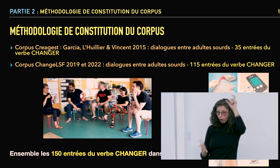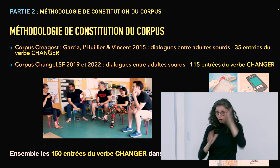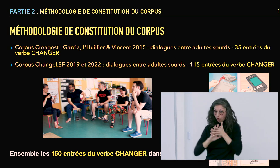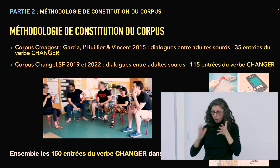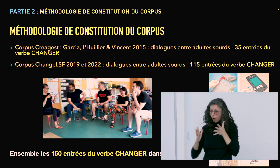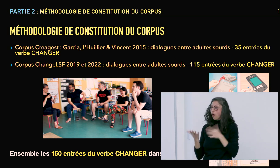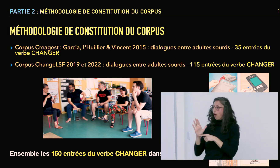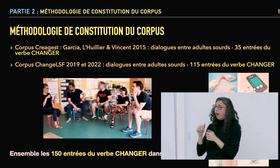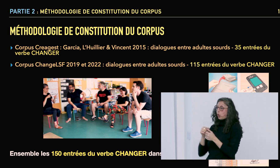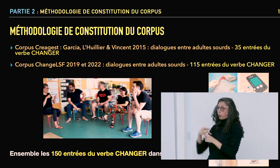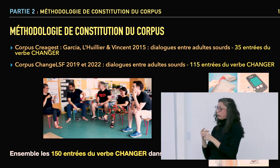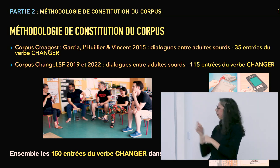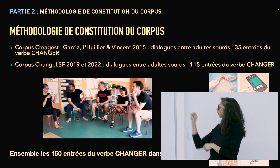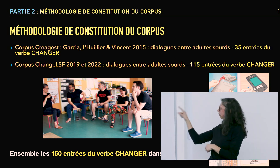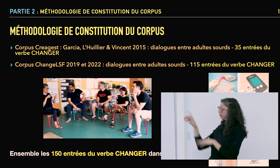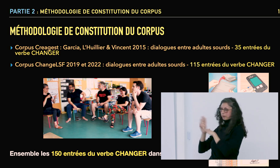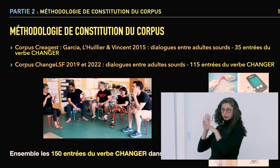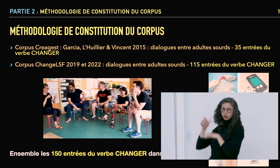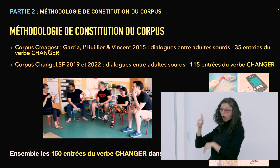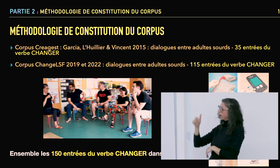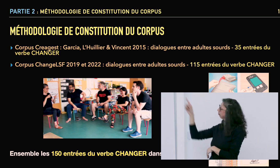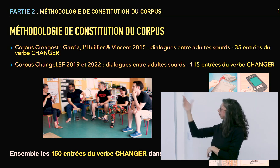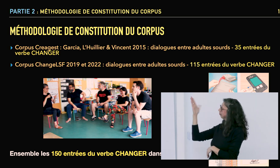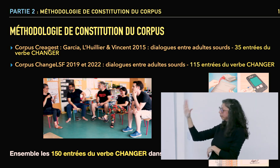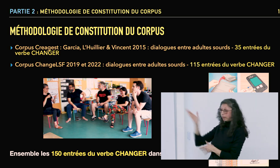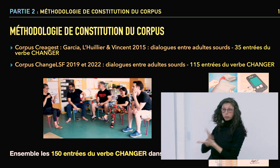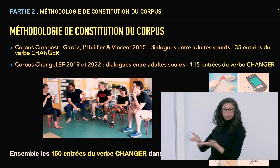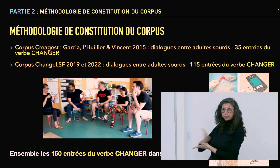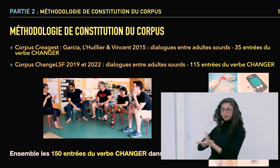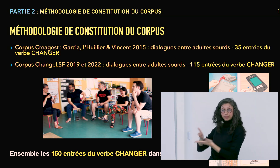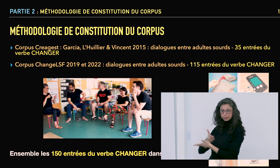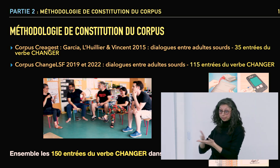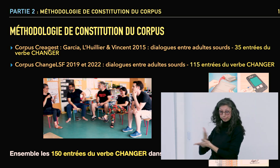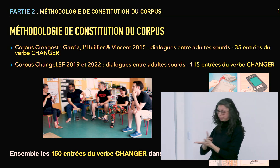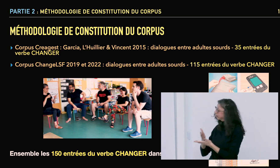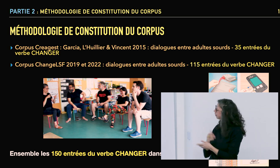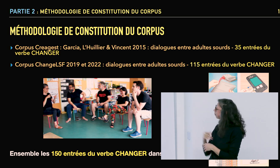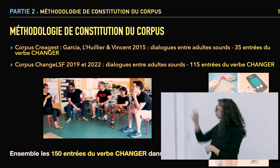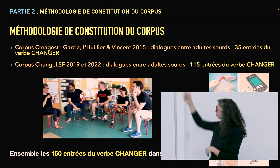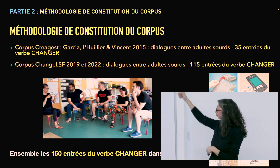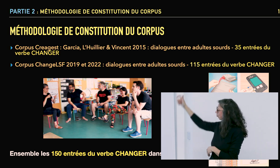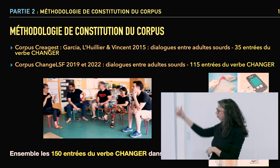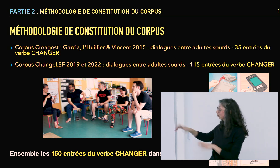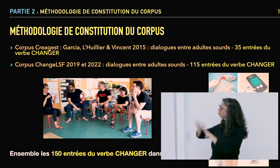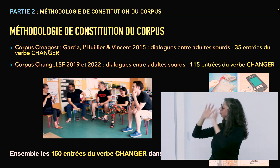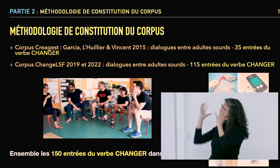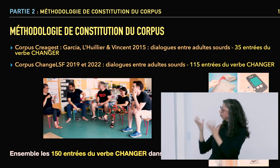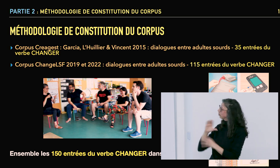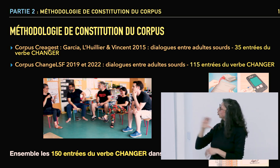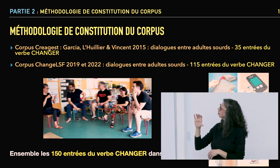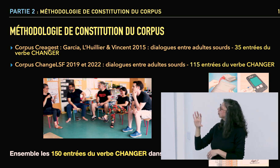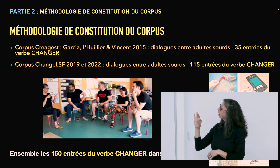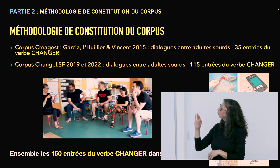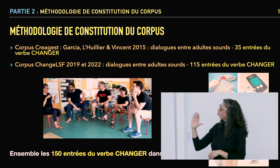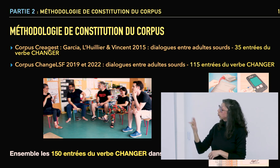y avoir et sur la manière dont il pouvait exprimer ces contraintes. Donc je montrais ces images après qui sont sur la droite et on avait